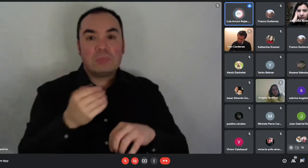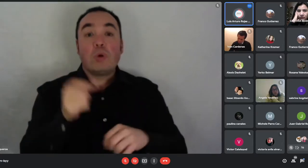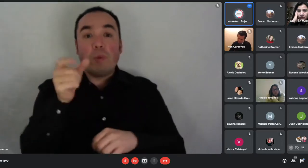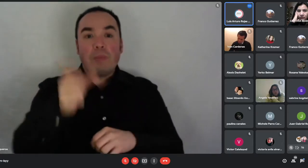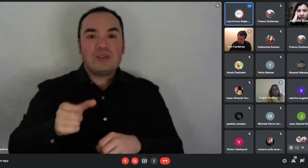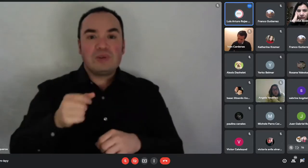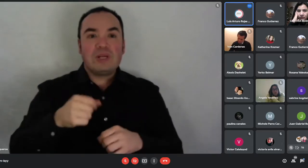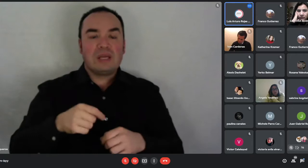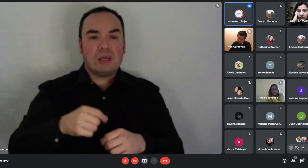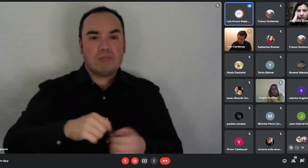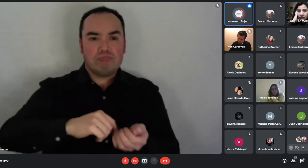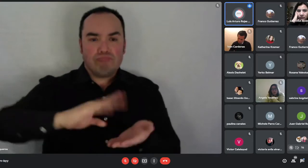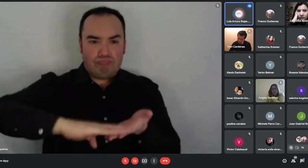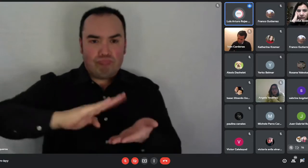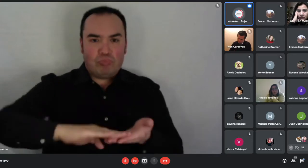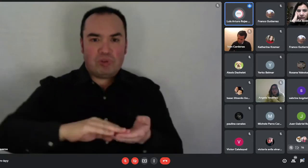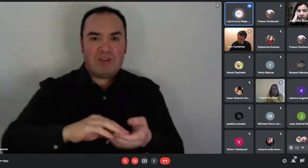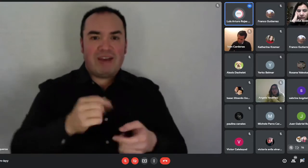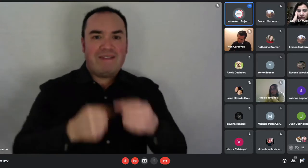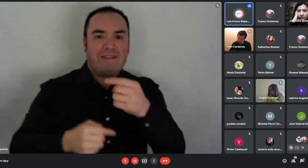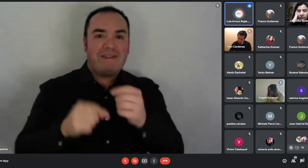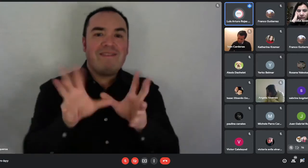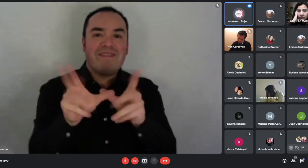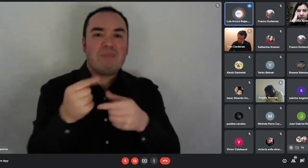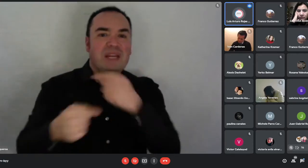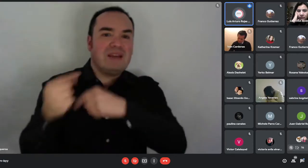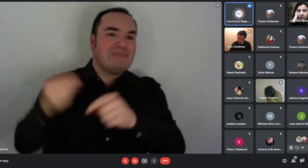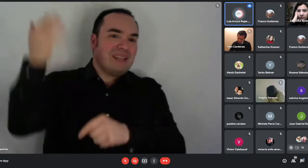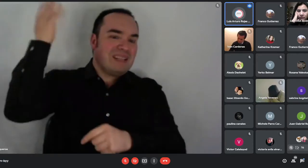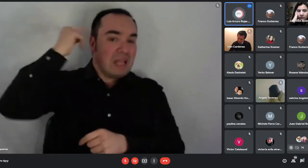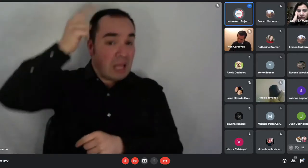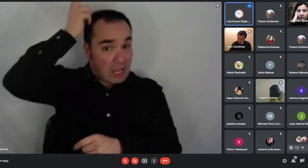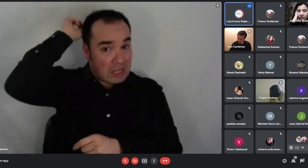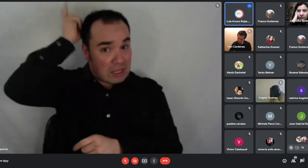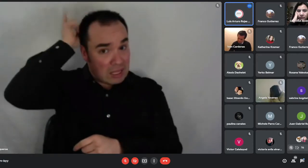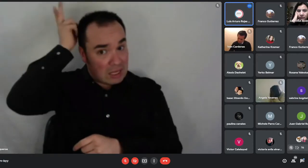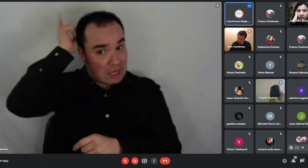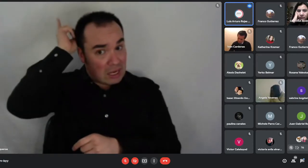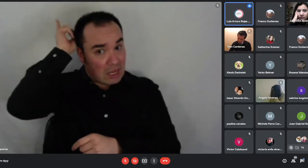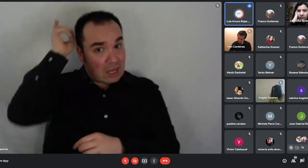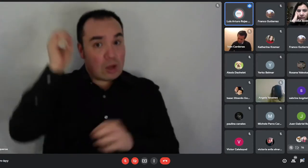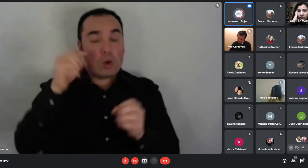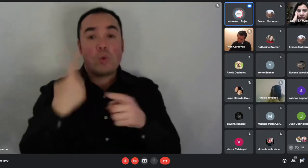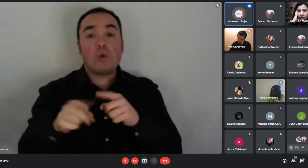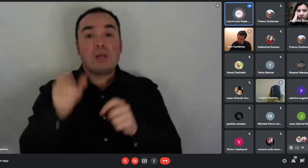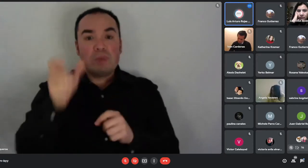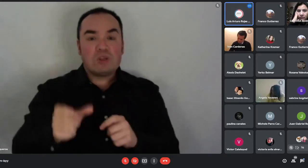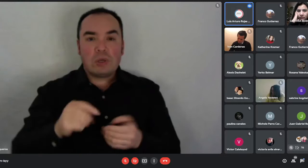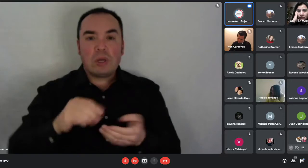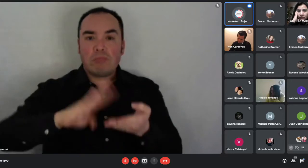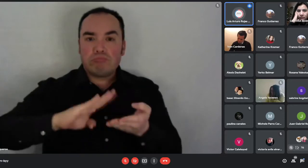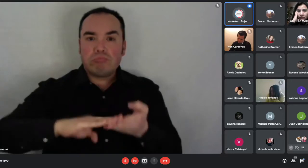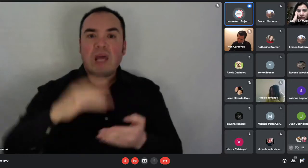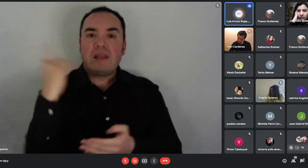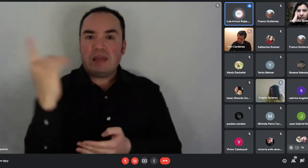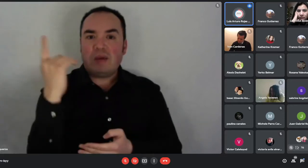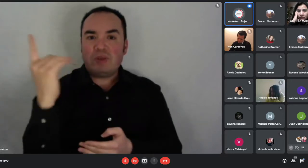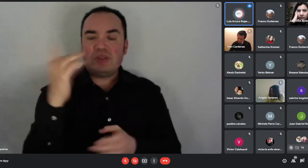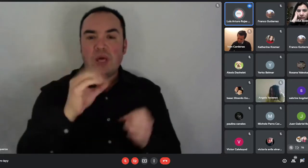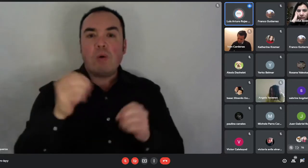alguna discapacidad, adultos mayores y aquellas personas que pertenecen al informe VALACH. Por